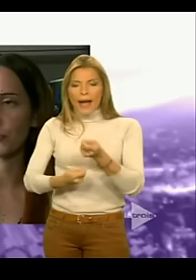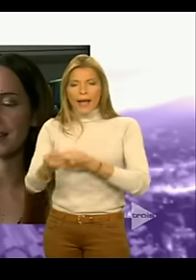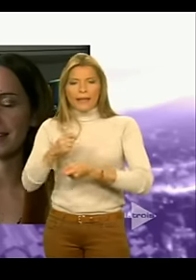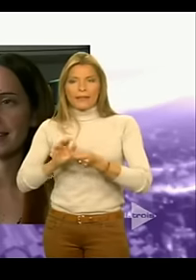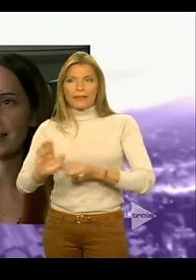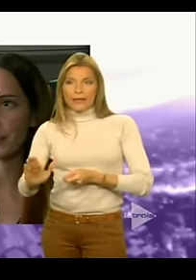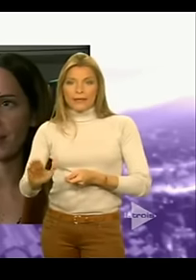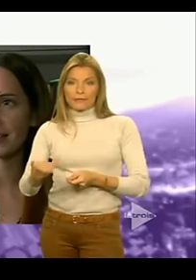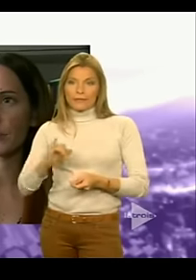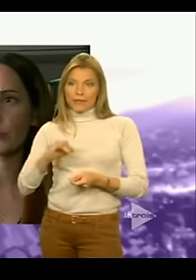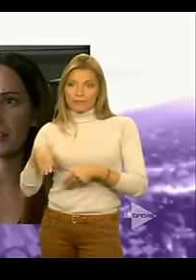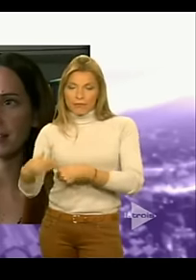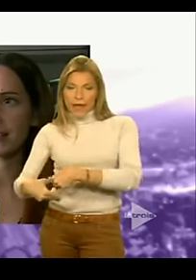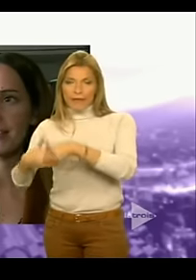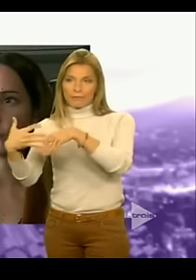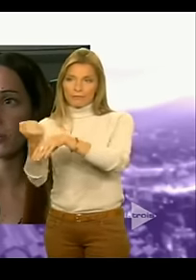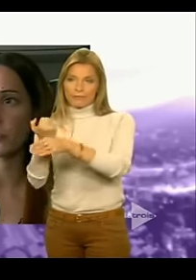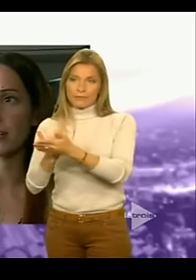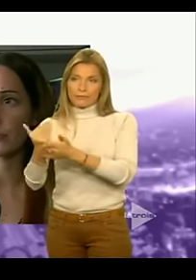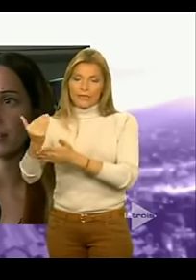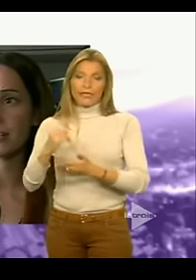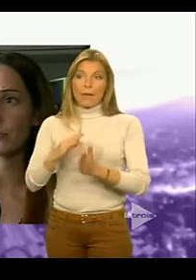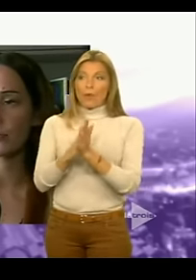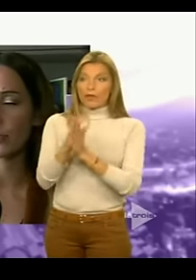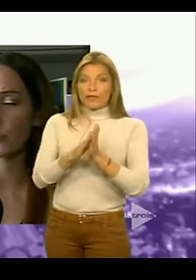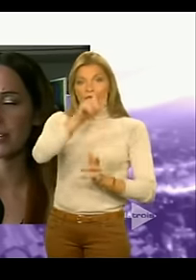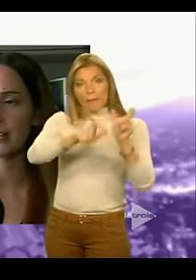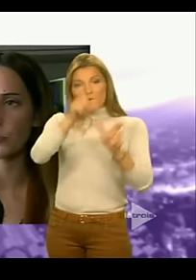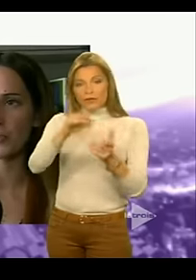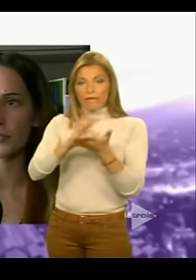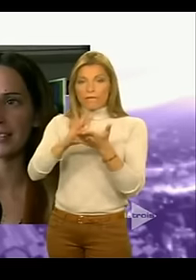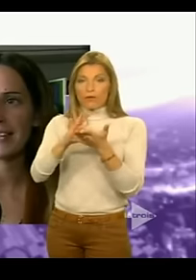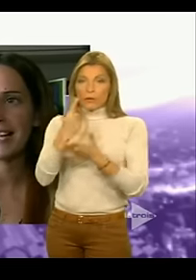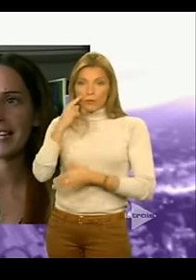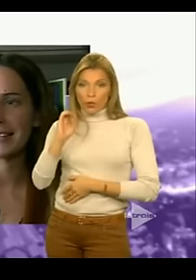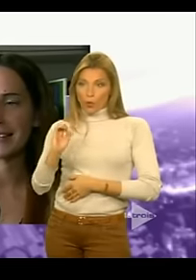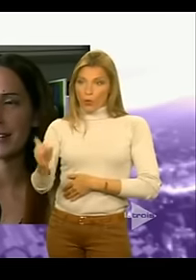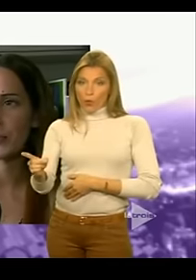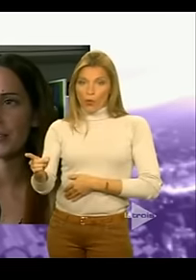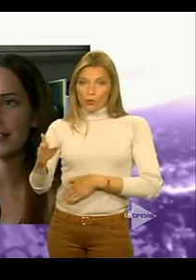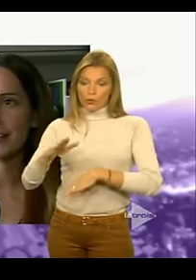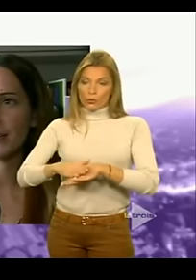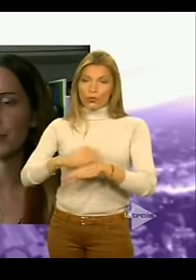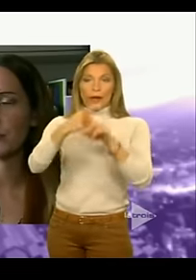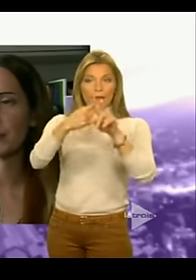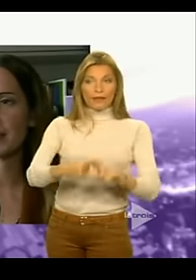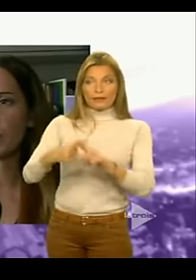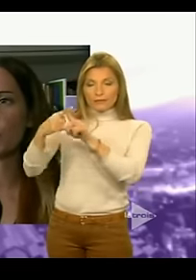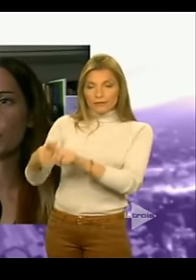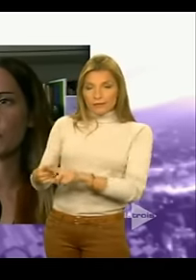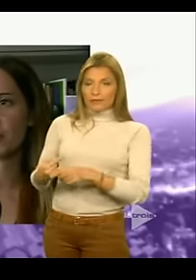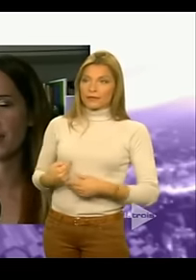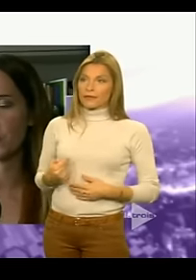doute de décider un certain nombre d'indécis, en tout cas sur les trois listes qu'ils ont présentées. Et c'était un